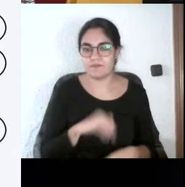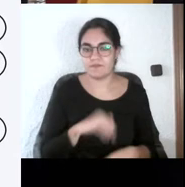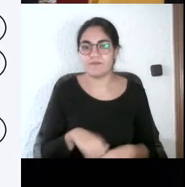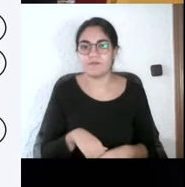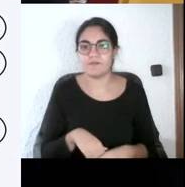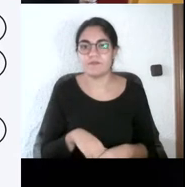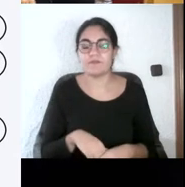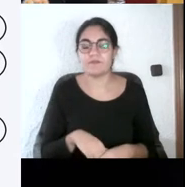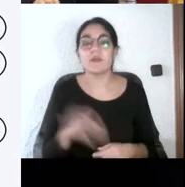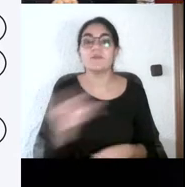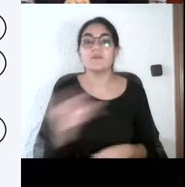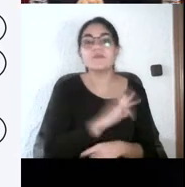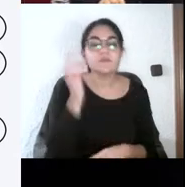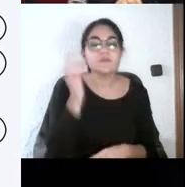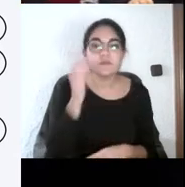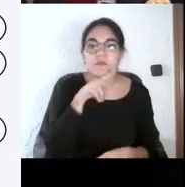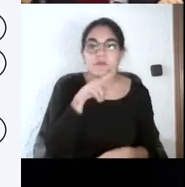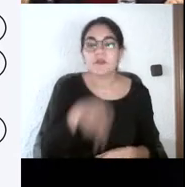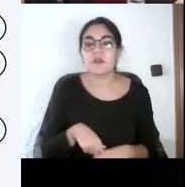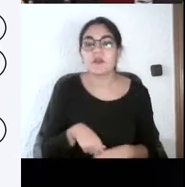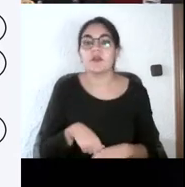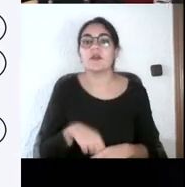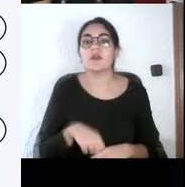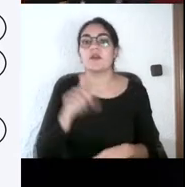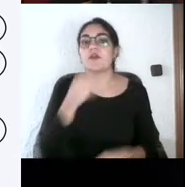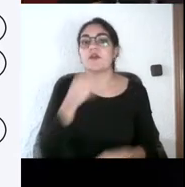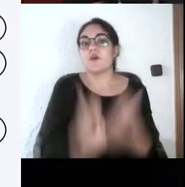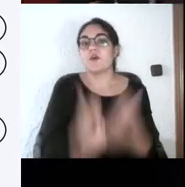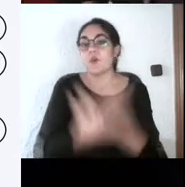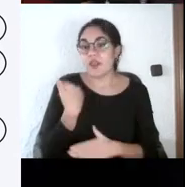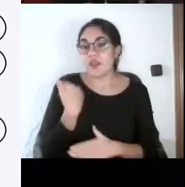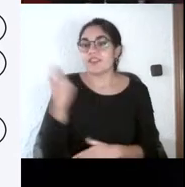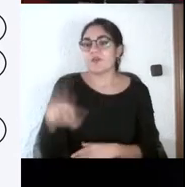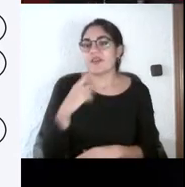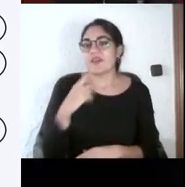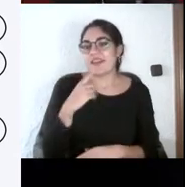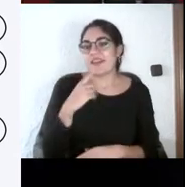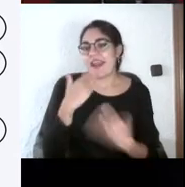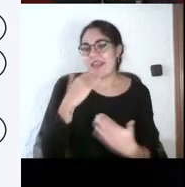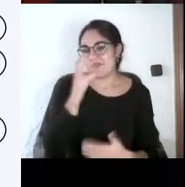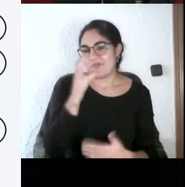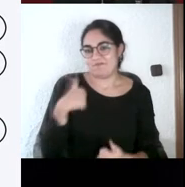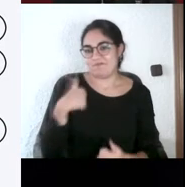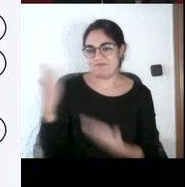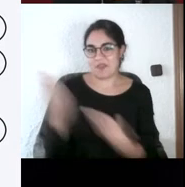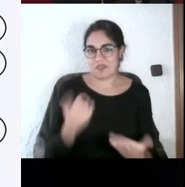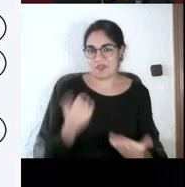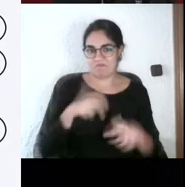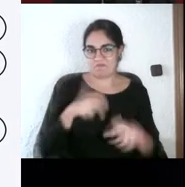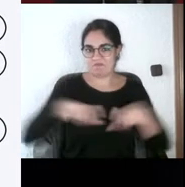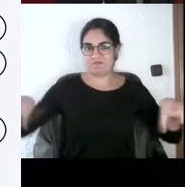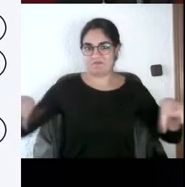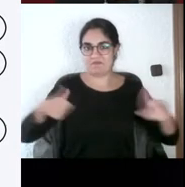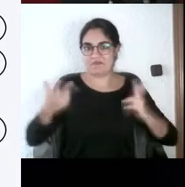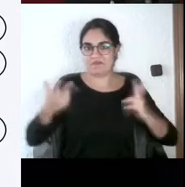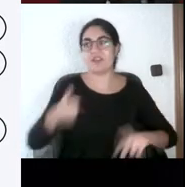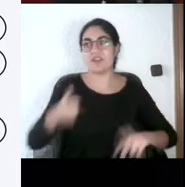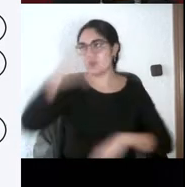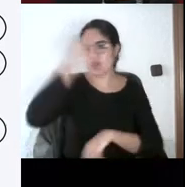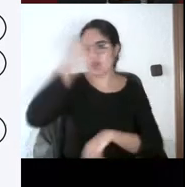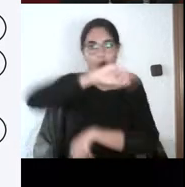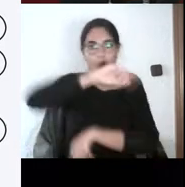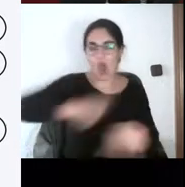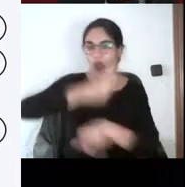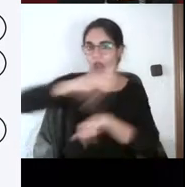Bueno, buenos días. Y gracias por invitarme a esta mesa redonda tan interesante, que creo que estaríamos horas y horas hablando sobre